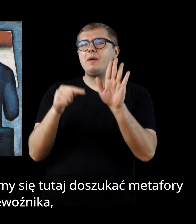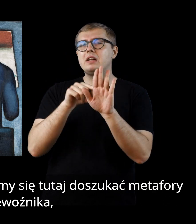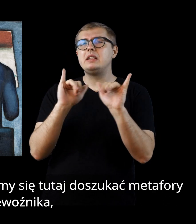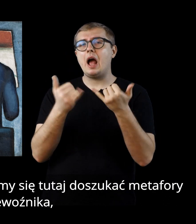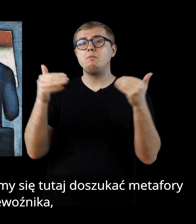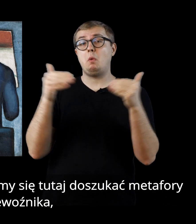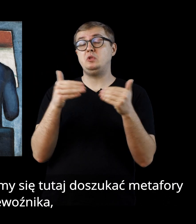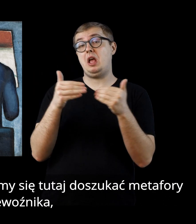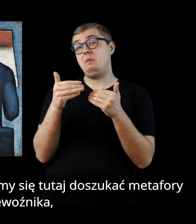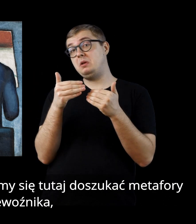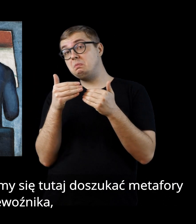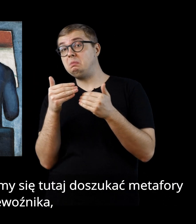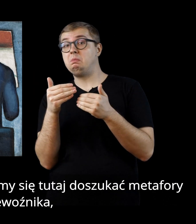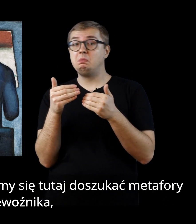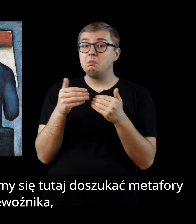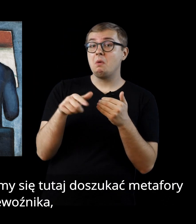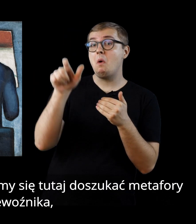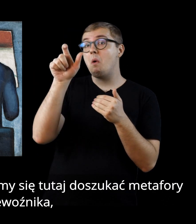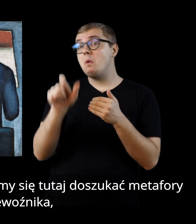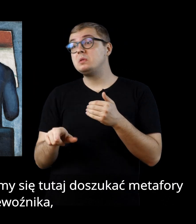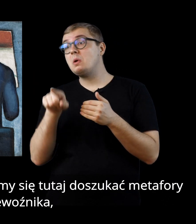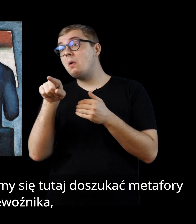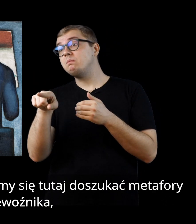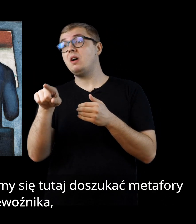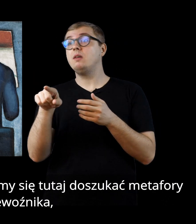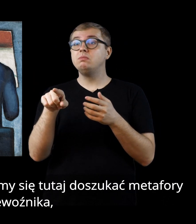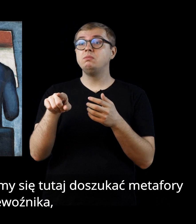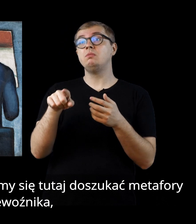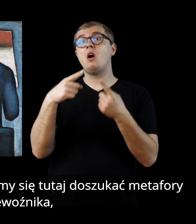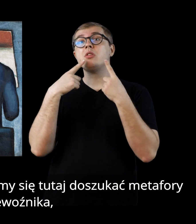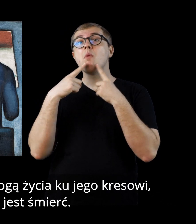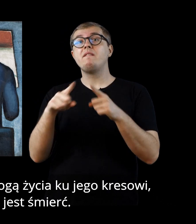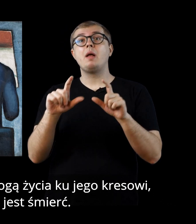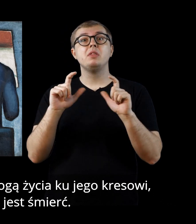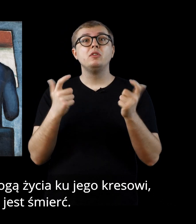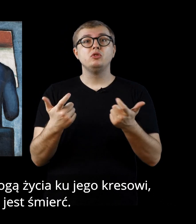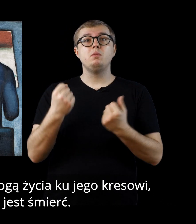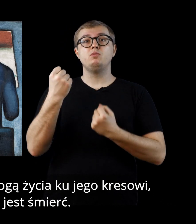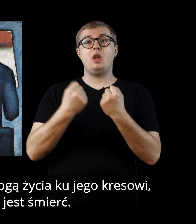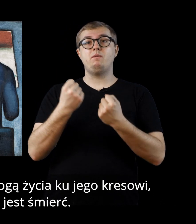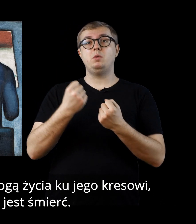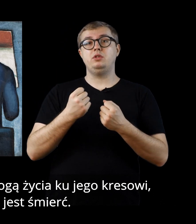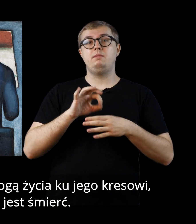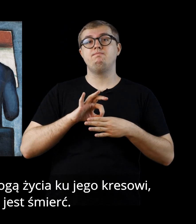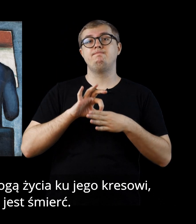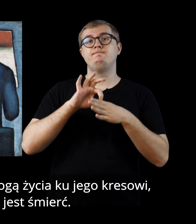Interpretując obraz, możemy się tutaj doszukać metafory przewoźnika, który wiedzie nas drogą życia ku jego kresowi,